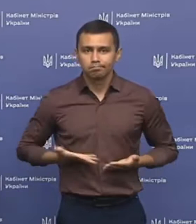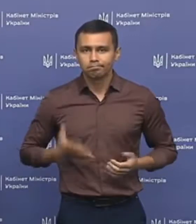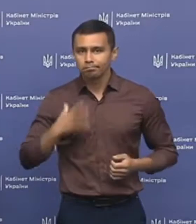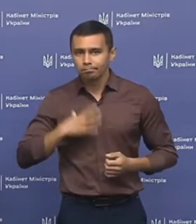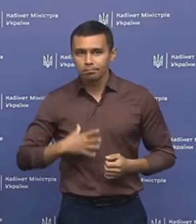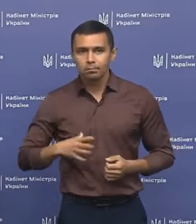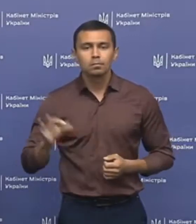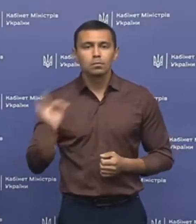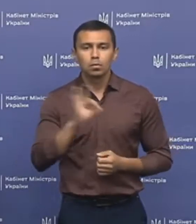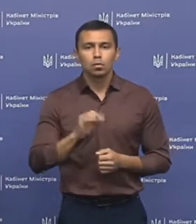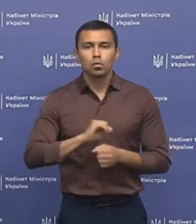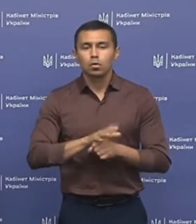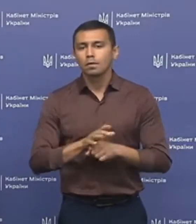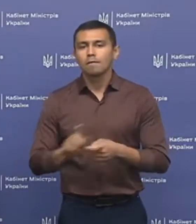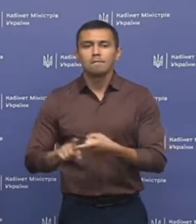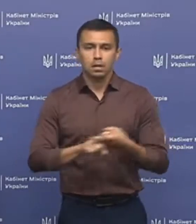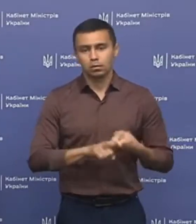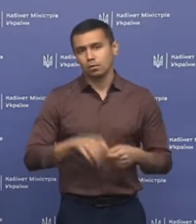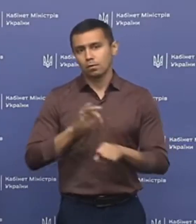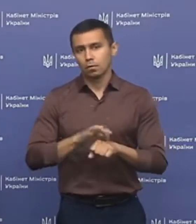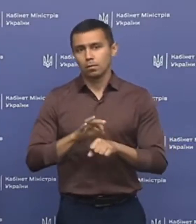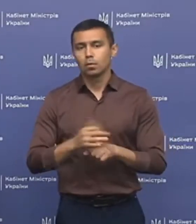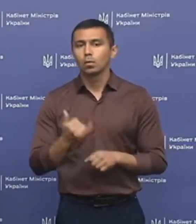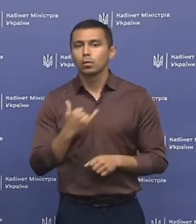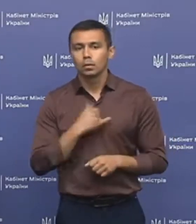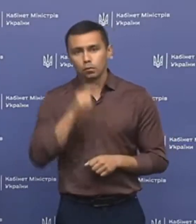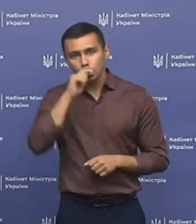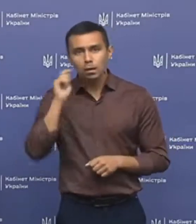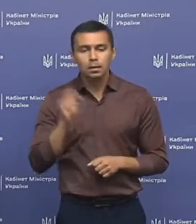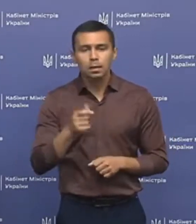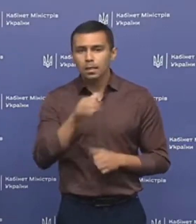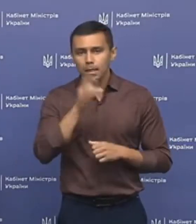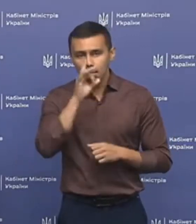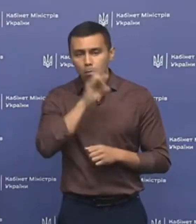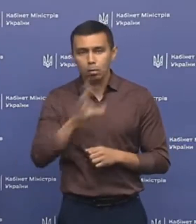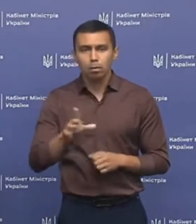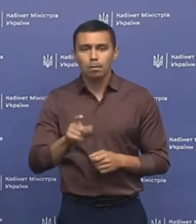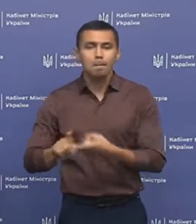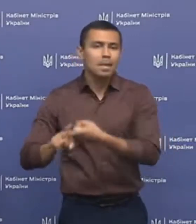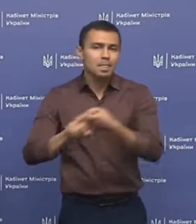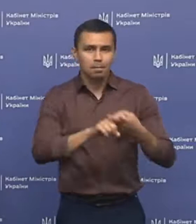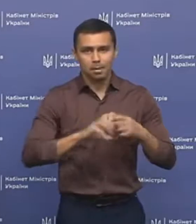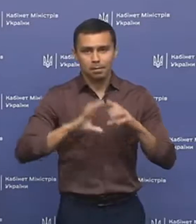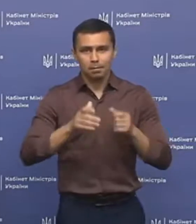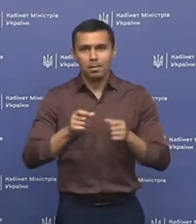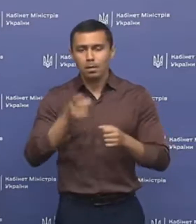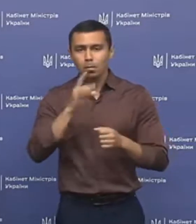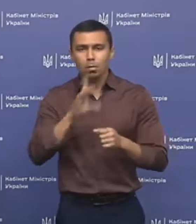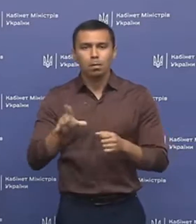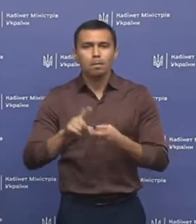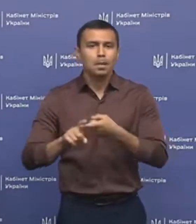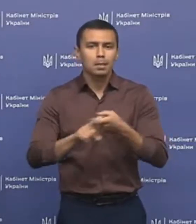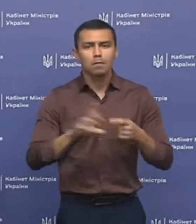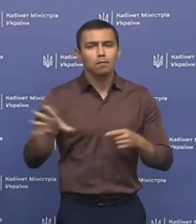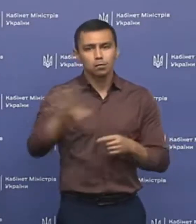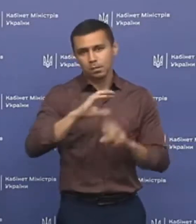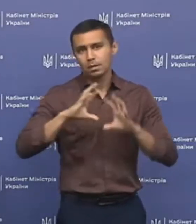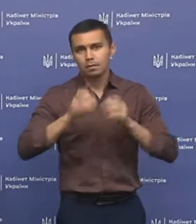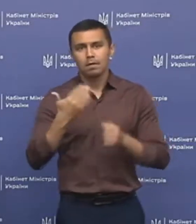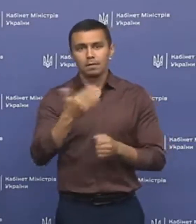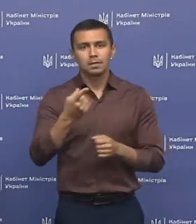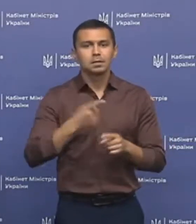щодо коронавірусної хвороби. В нас в країні не було пандемії. Не було пандемії у всьому світі, і